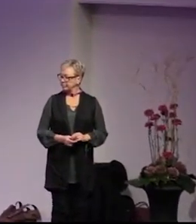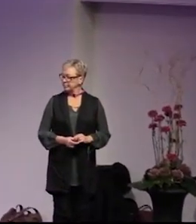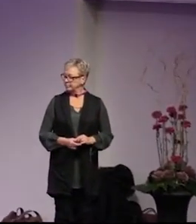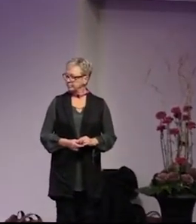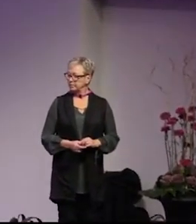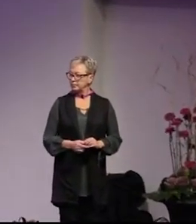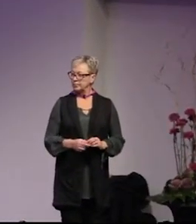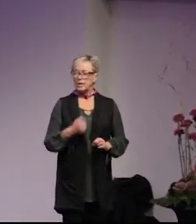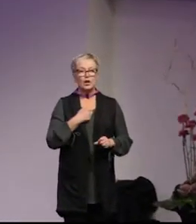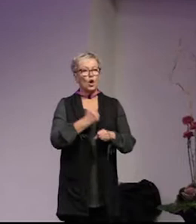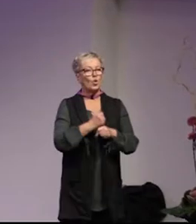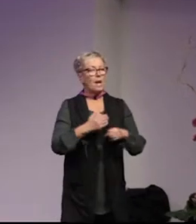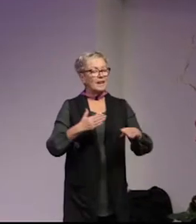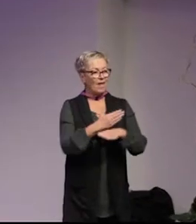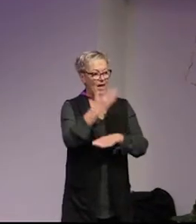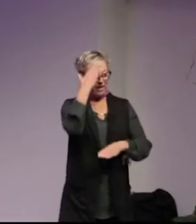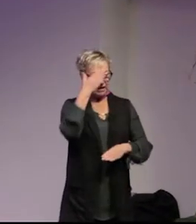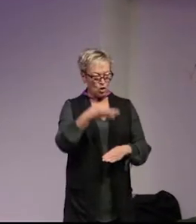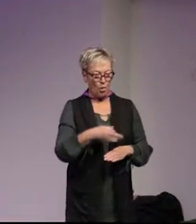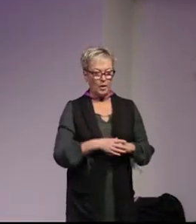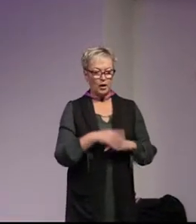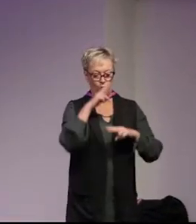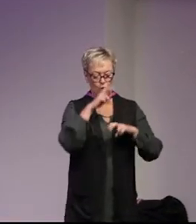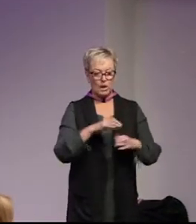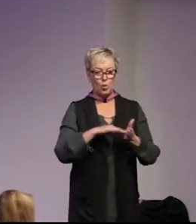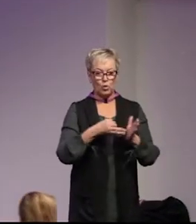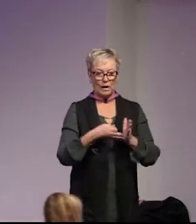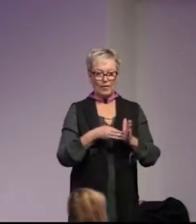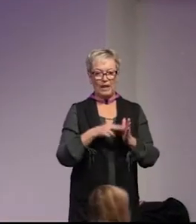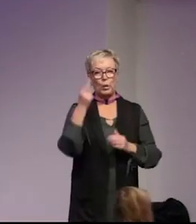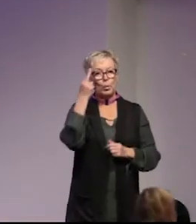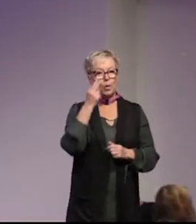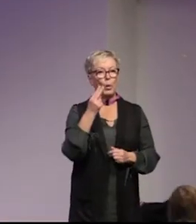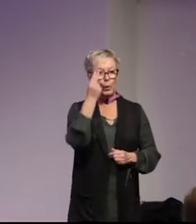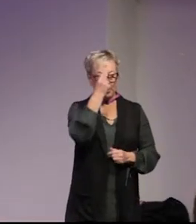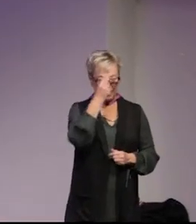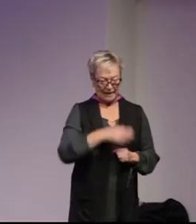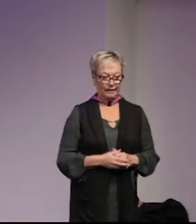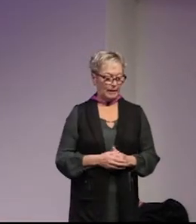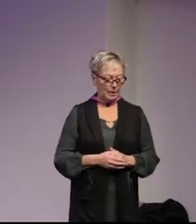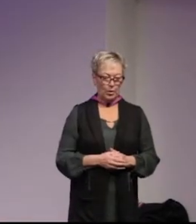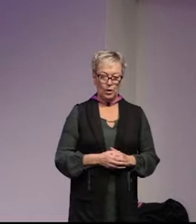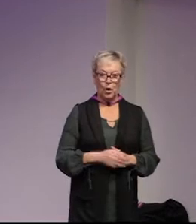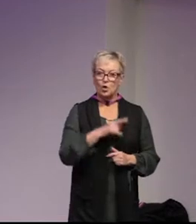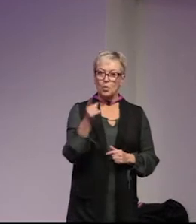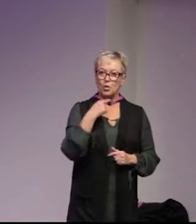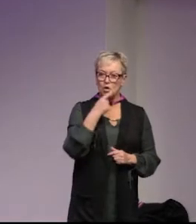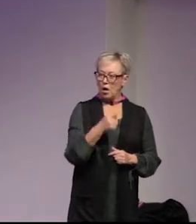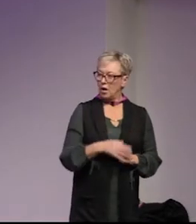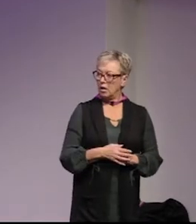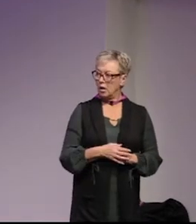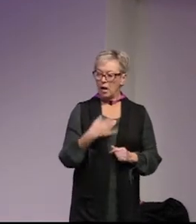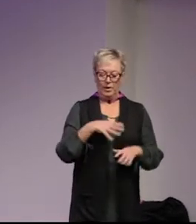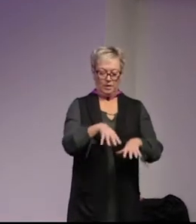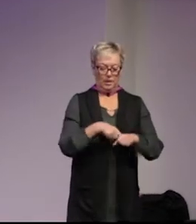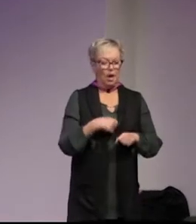Jag jobbar ett tvärvetenskapligt forskningsprojekt vid Umeå universitet och som du var inne på vi koncentrerar oss